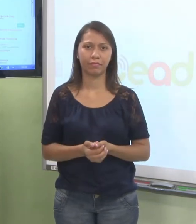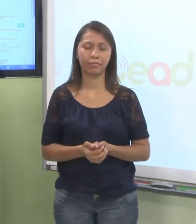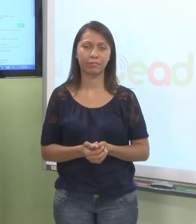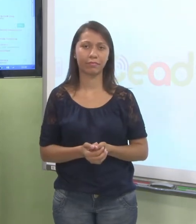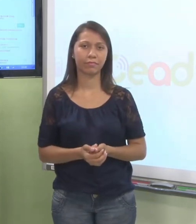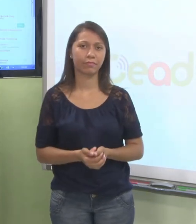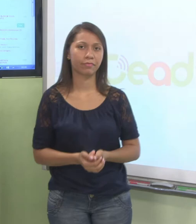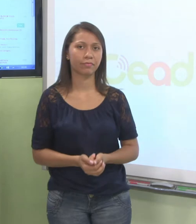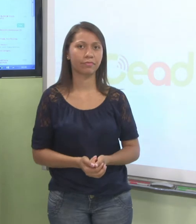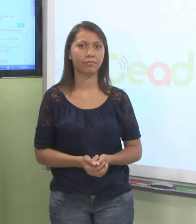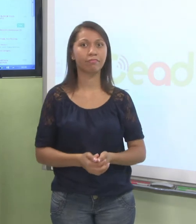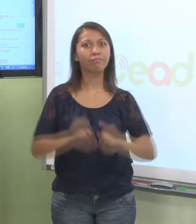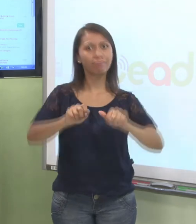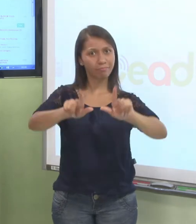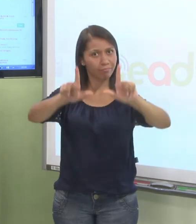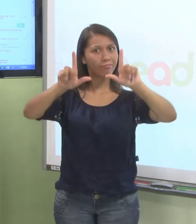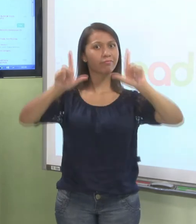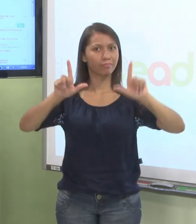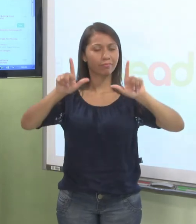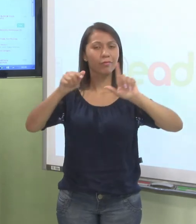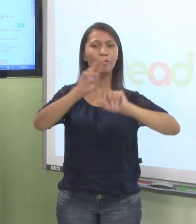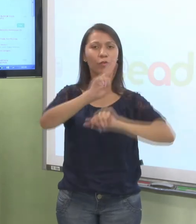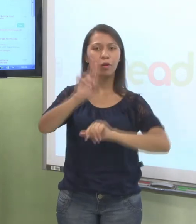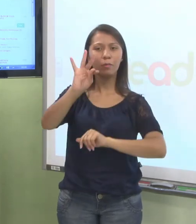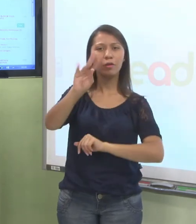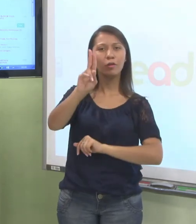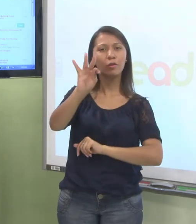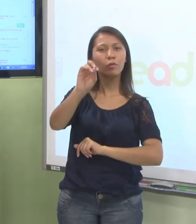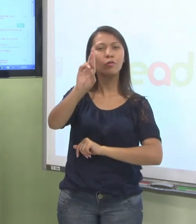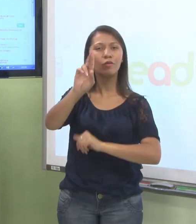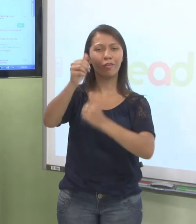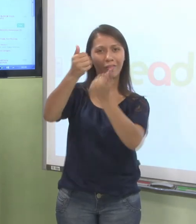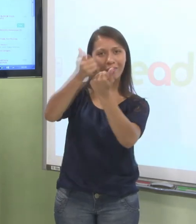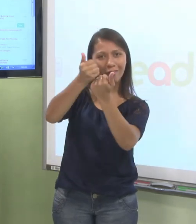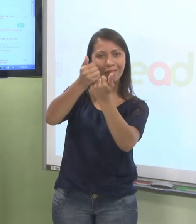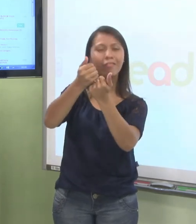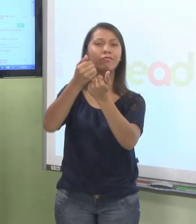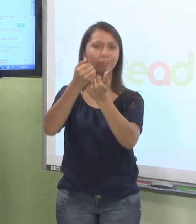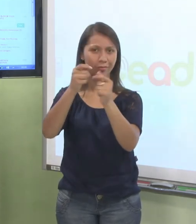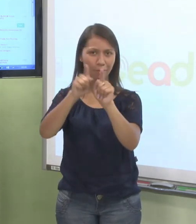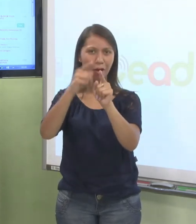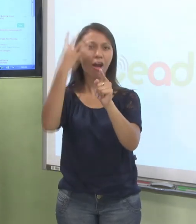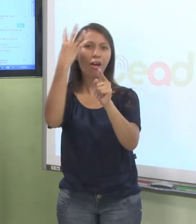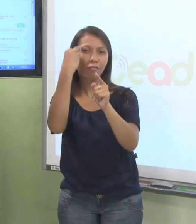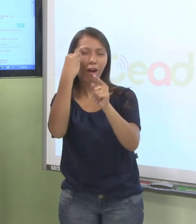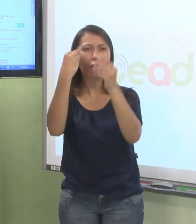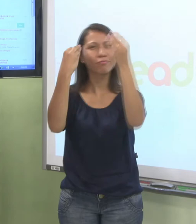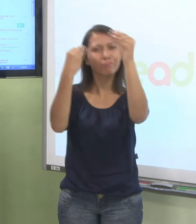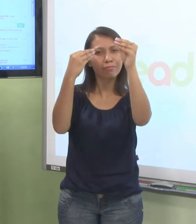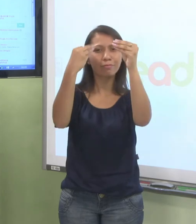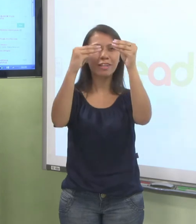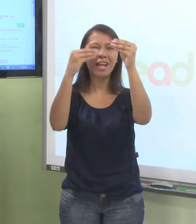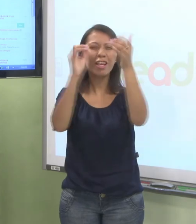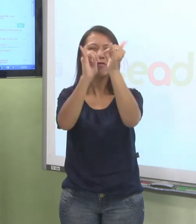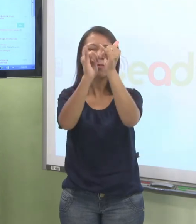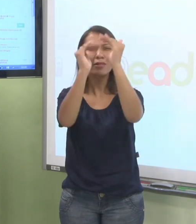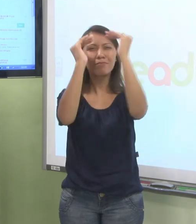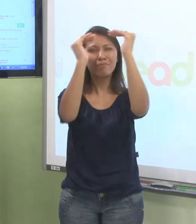Olá, apareceu aqui o nome tutor, a foto de usuário dele, as salas que ele está inscrito, e aqui o botãozinho